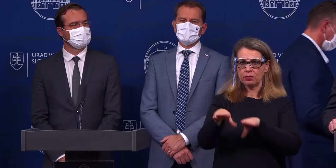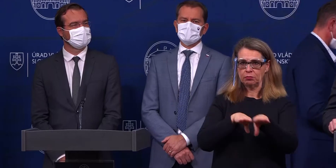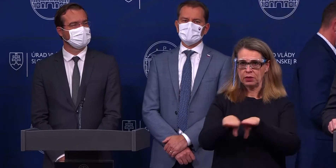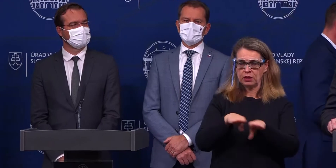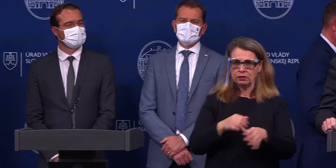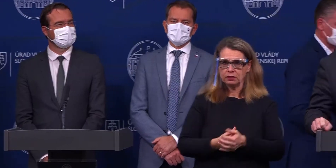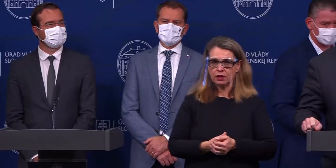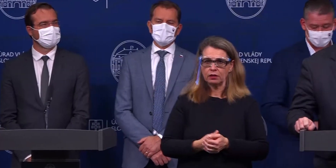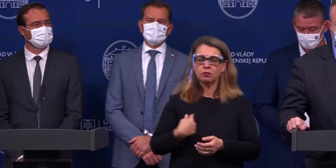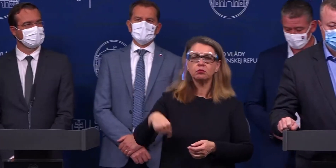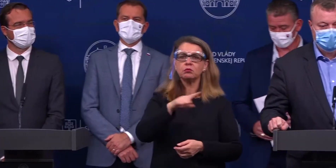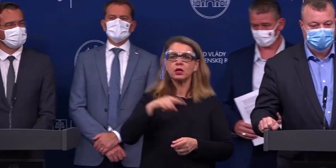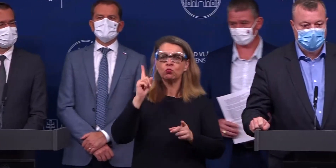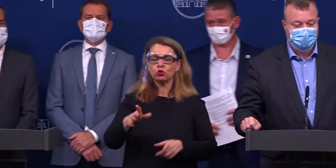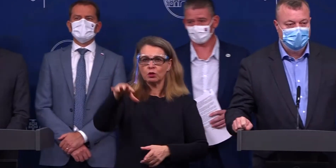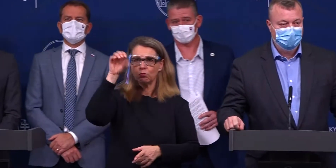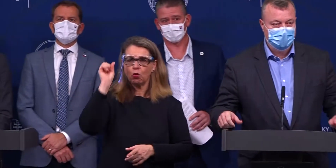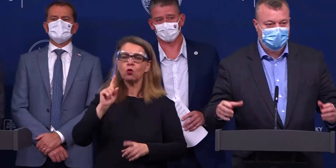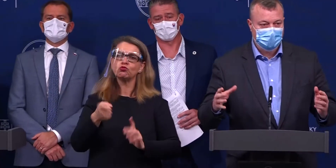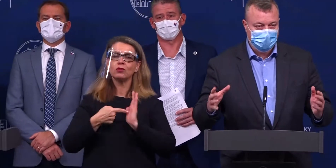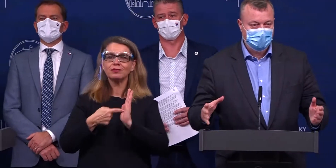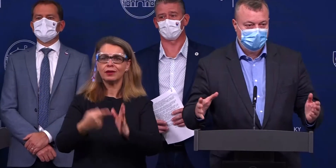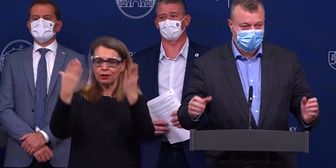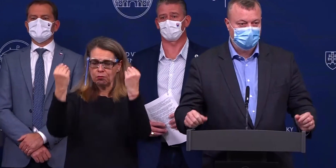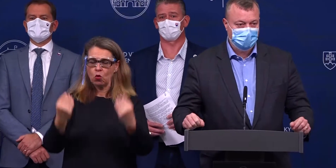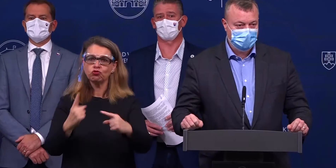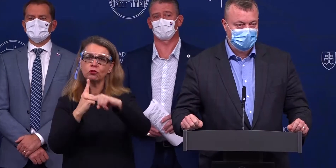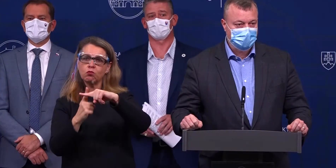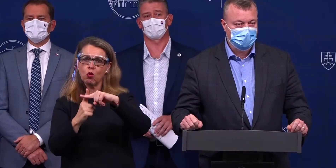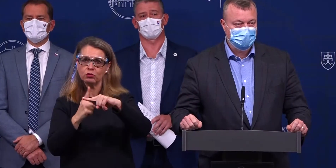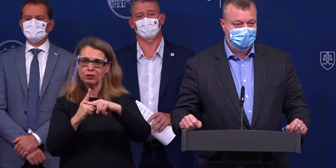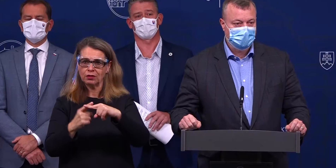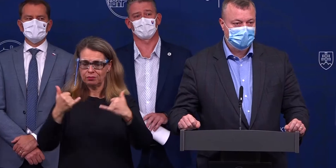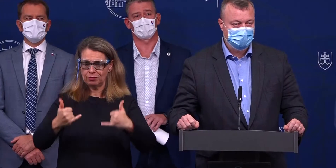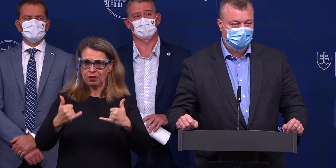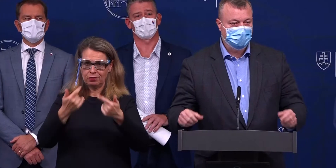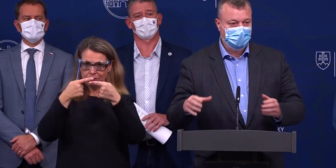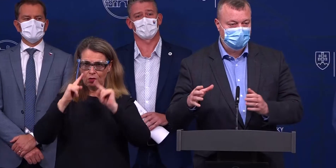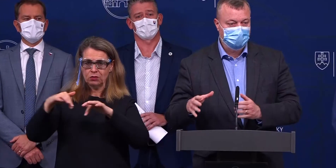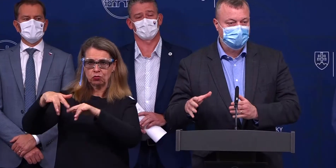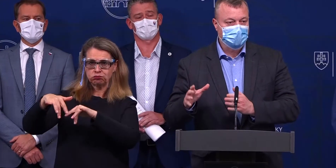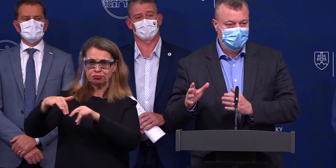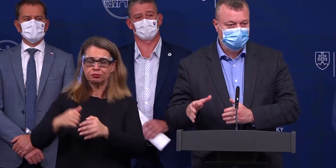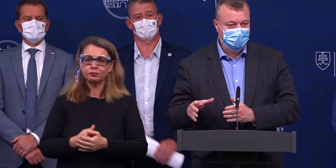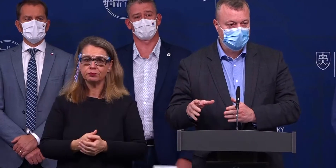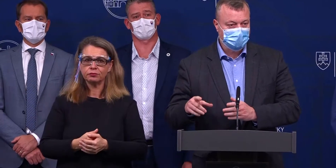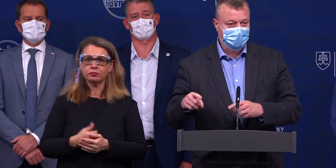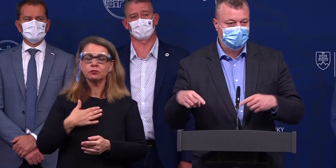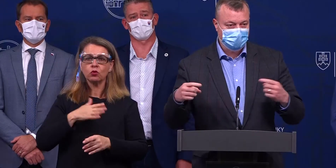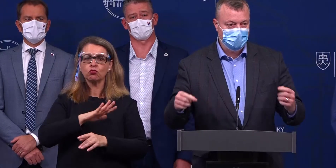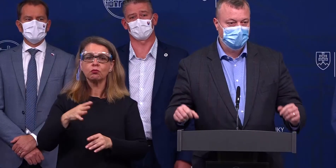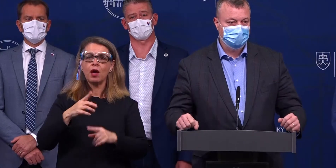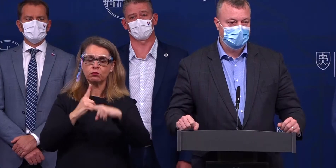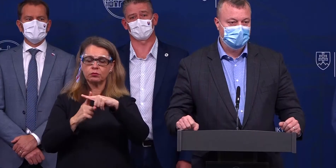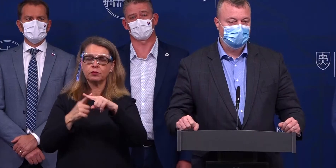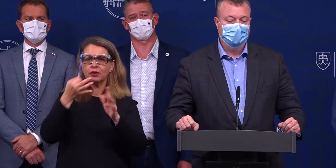Treba si uvedomiť, že vzhľadom na odhadovaný počet pozitívnych, ktorí dnes na Slovensku reálne sú, lebo tých, ktorí máme pozitívne otestovaných,